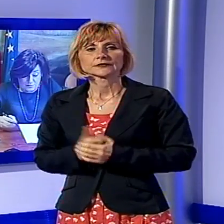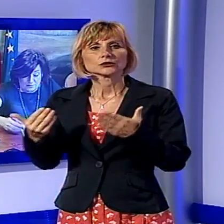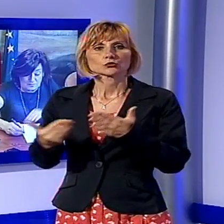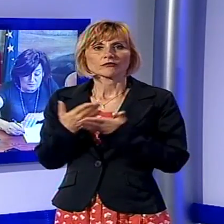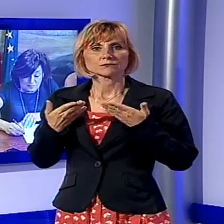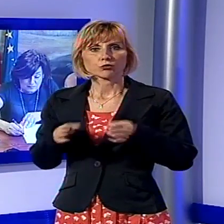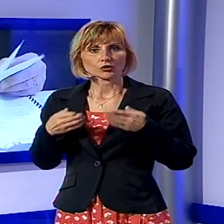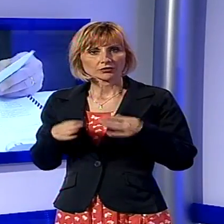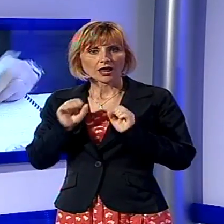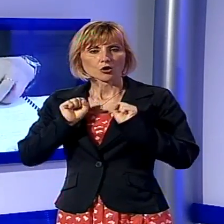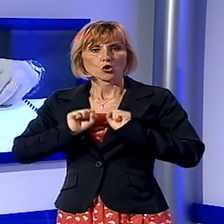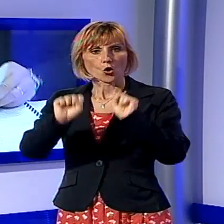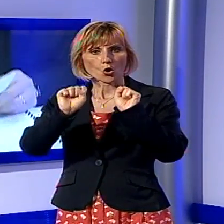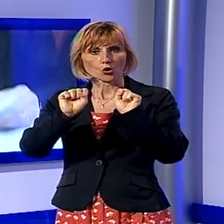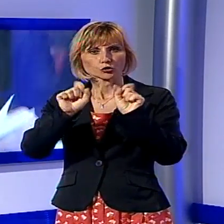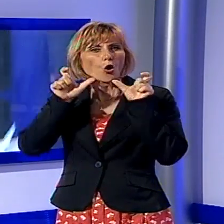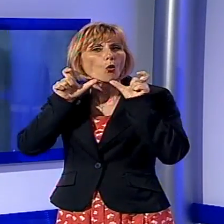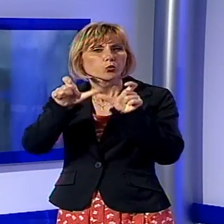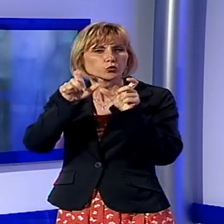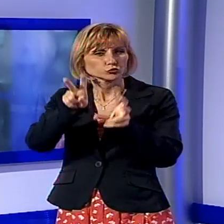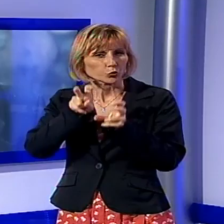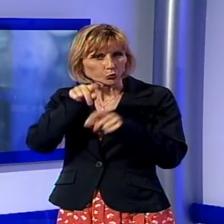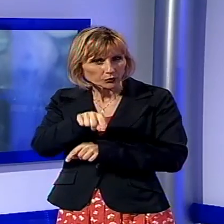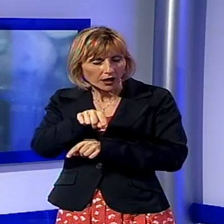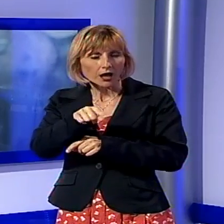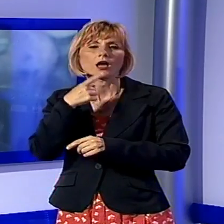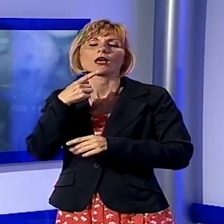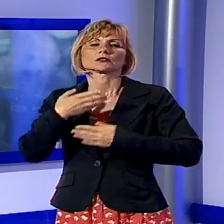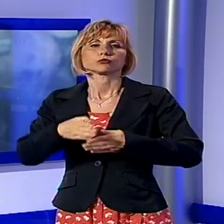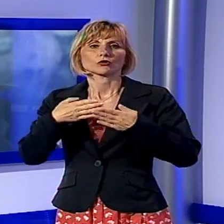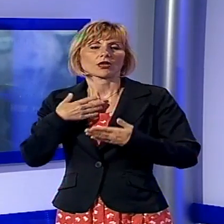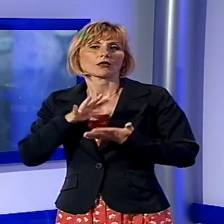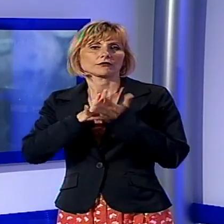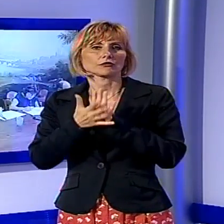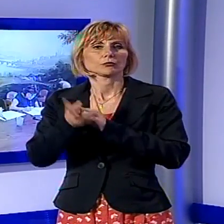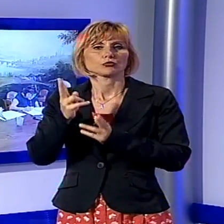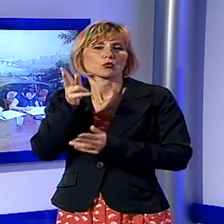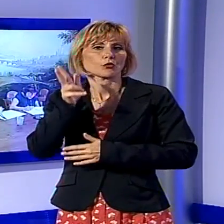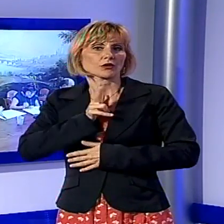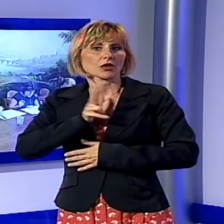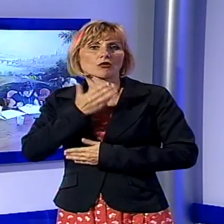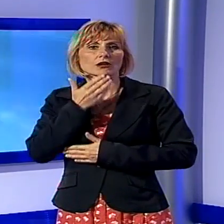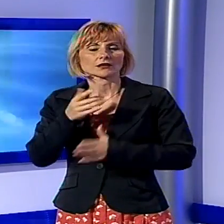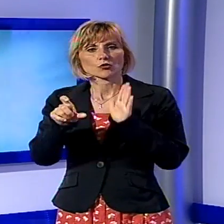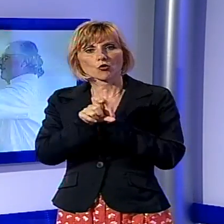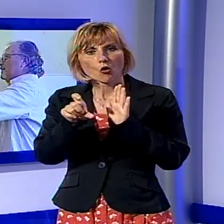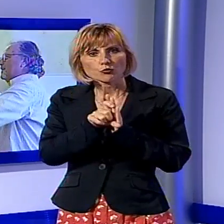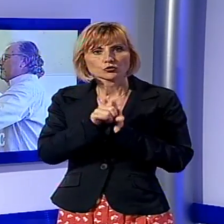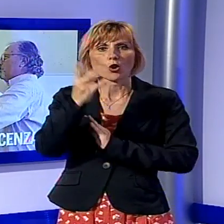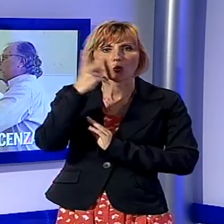progetto coordinato della prefettura di Lucca si arricchisce con l'adesione dei comuni di Lucca e Porcari. Le vignette di